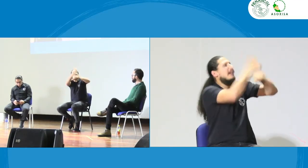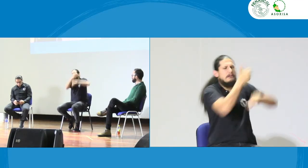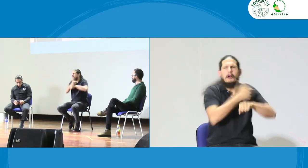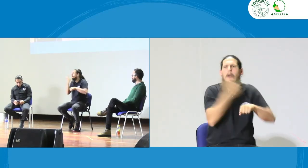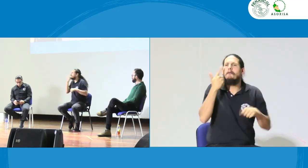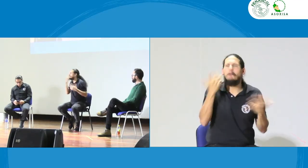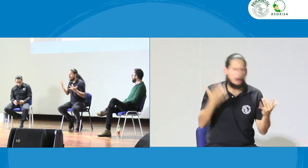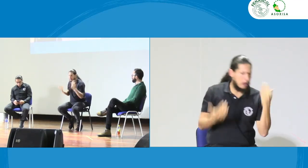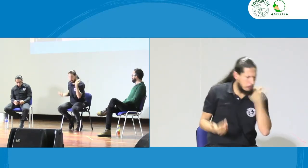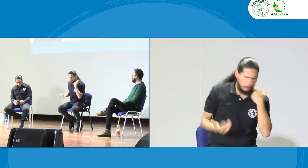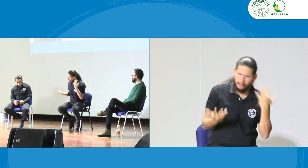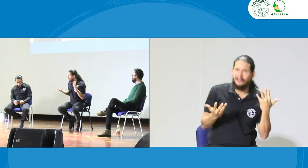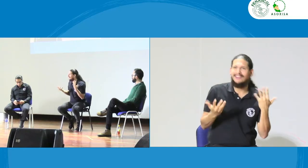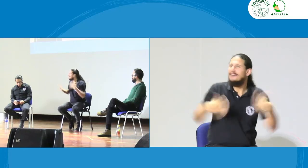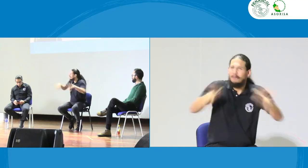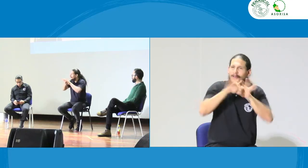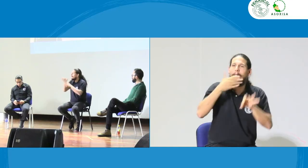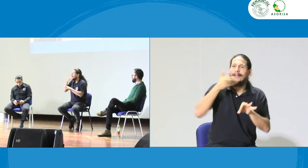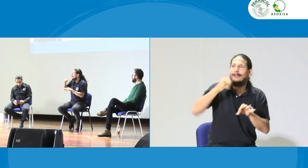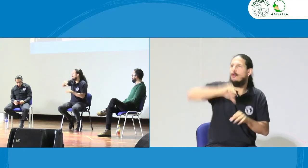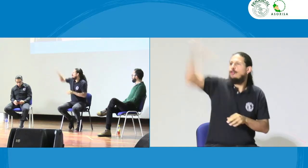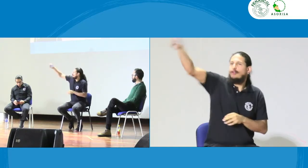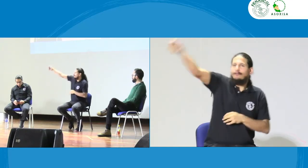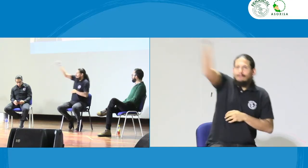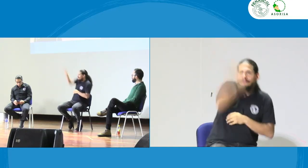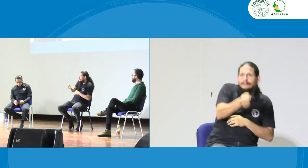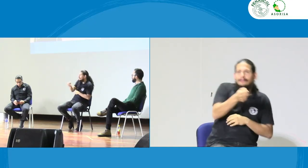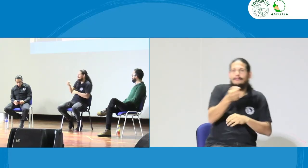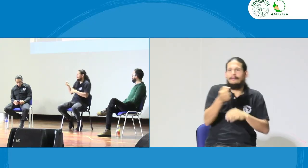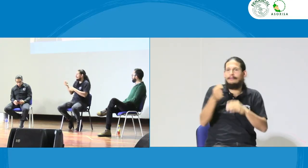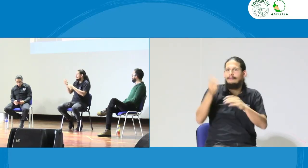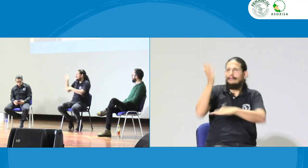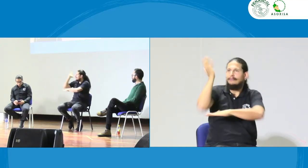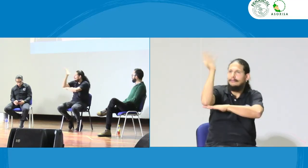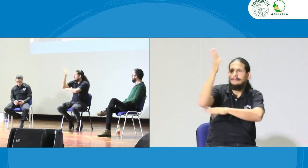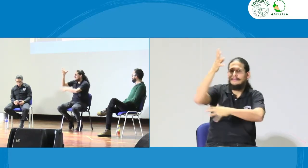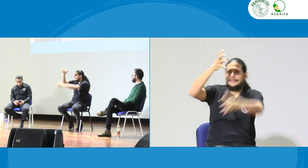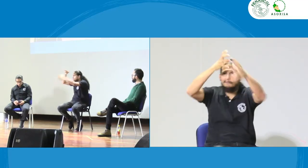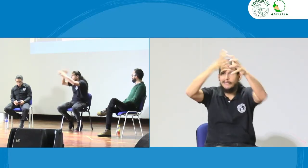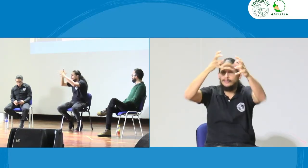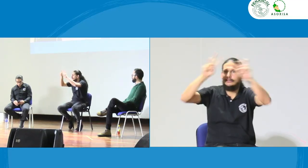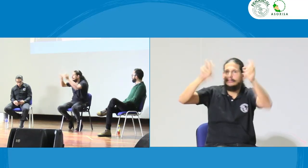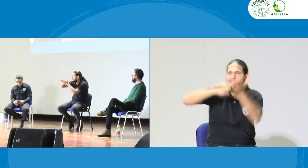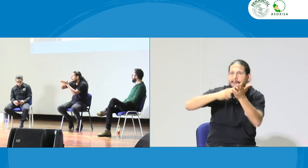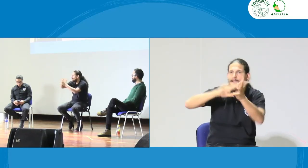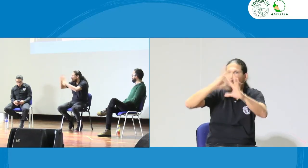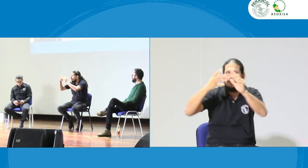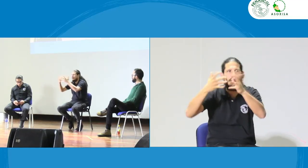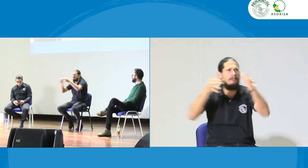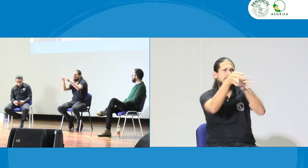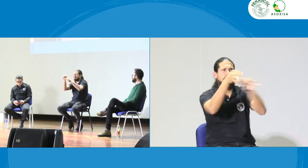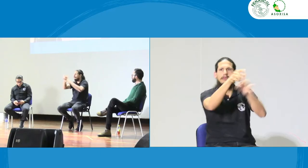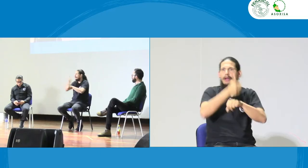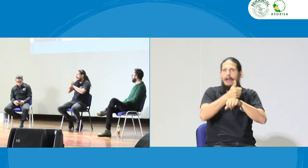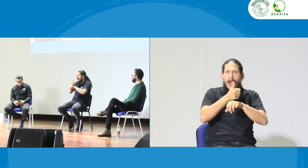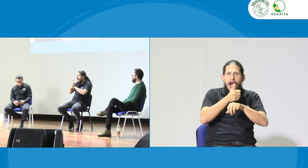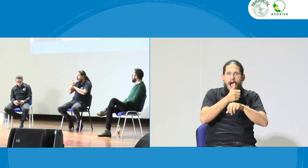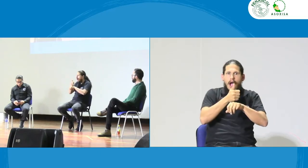de lo que estamos hablando entonces pero bueno y cómo es venga miramos para que usted no cometa errores entonces hay que traer a un experto en